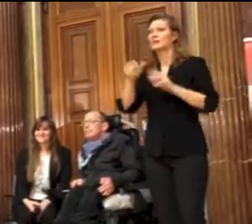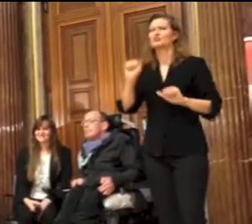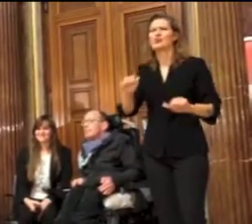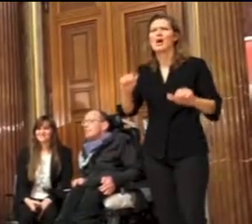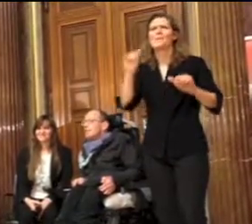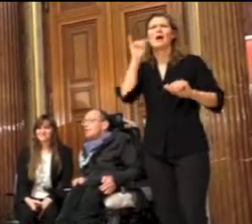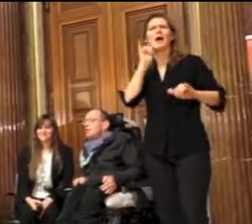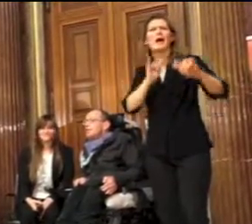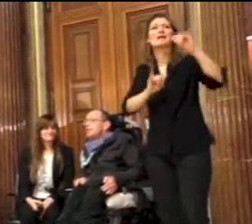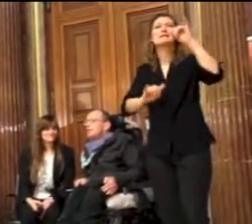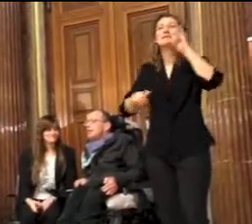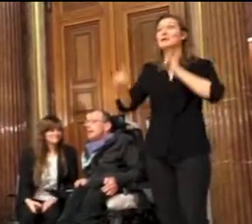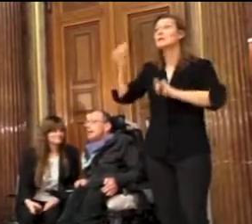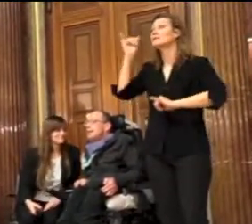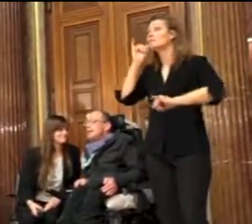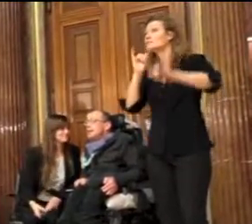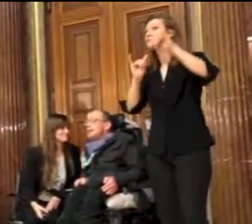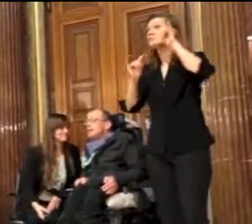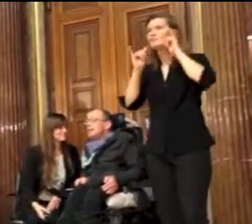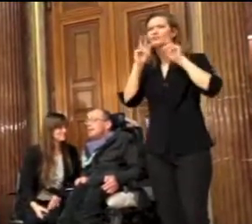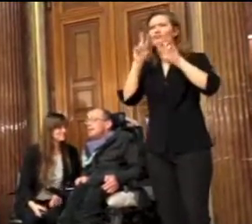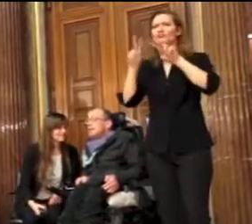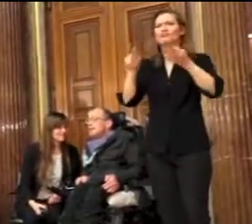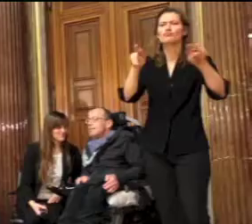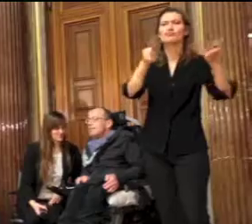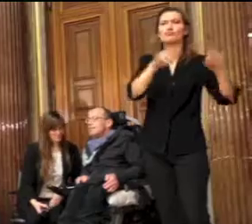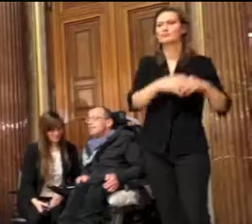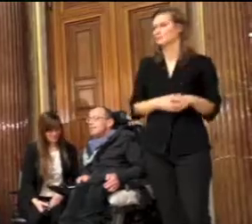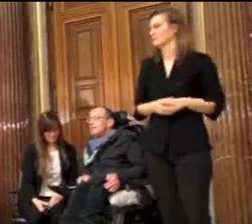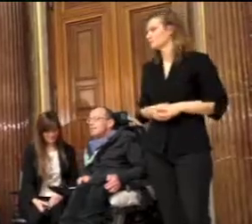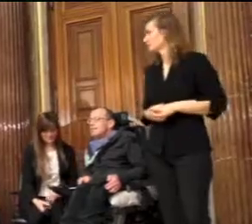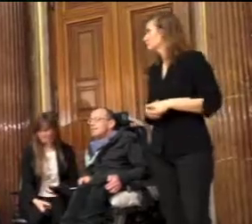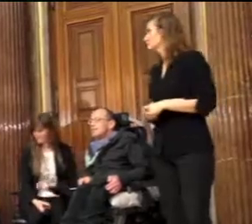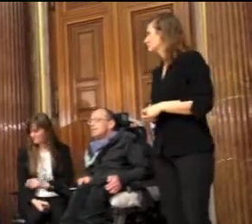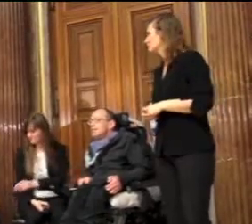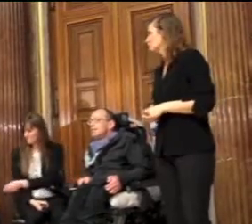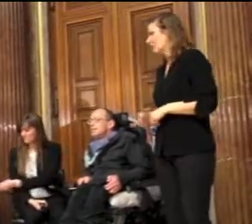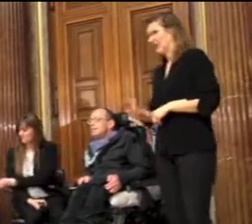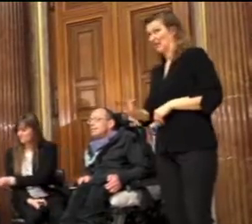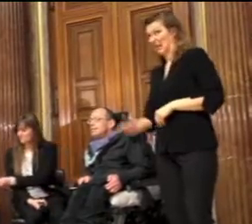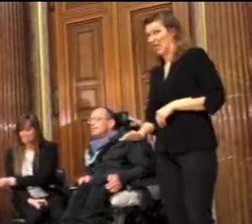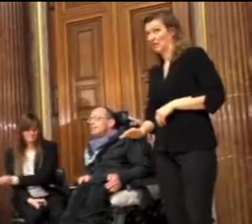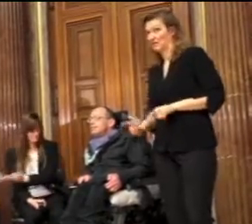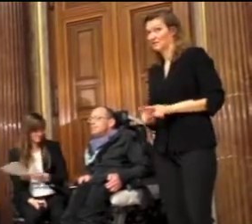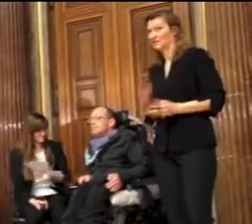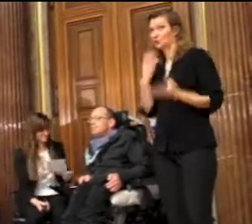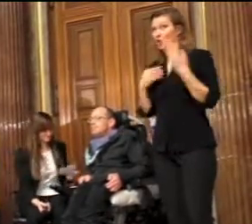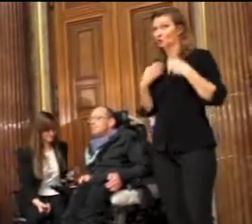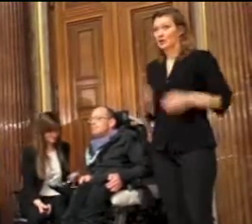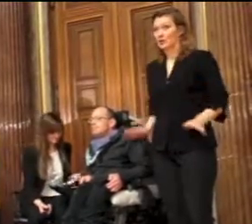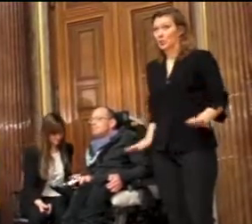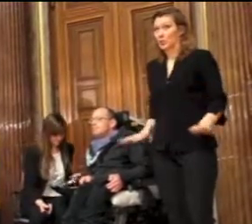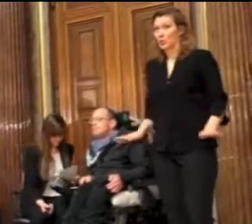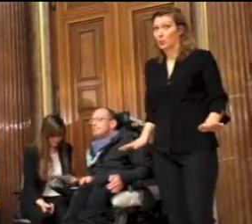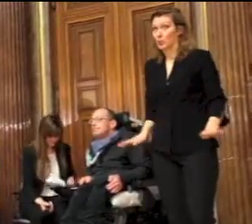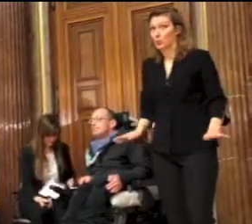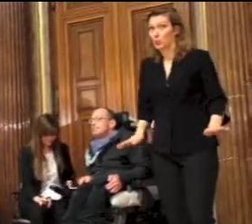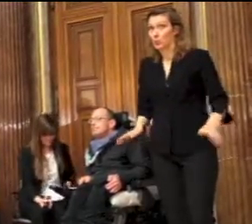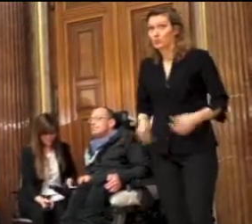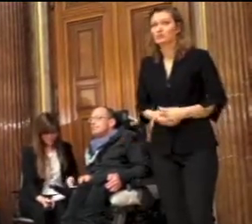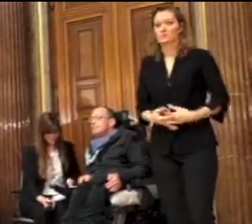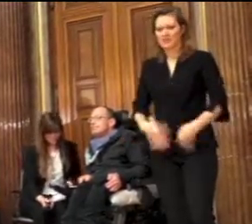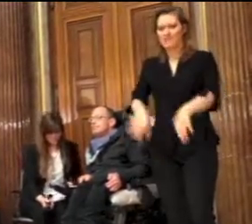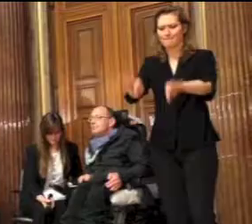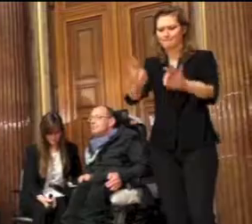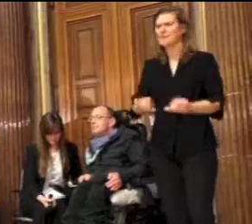Die Amerikaner sind Hauptturisten, die Ibotaner sind die Zwergkopisten und die